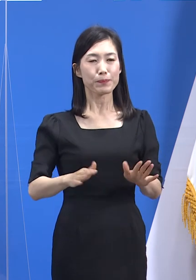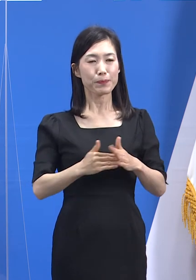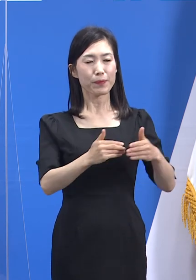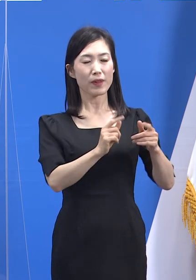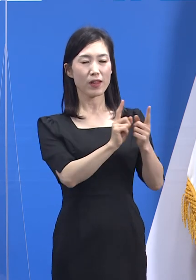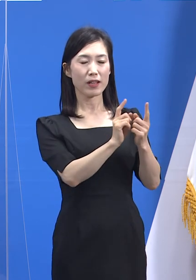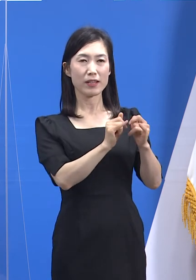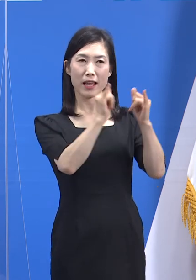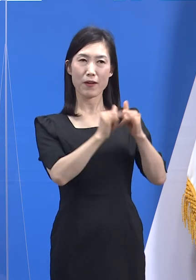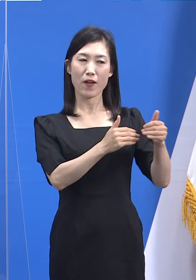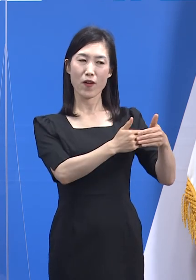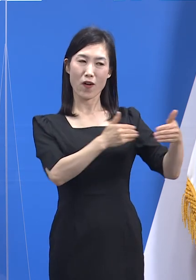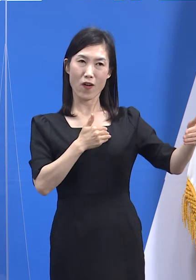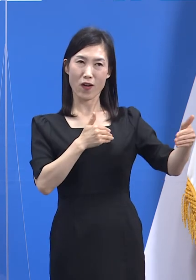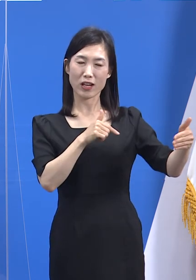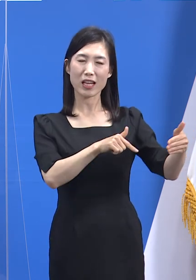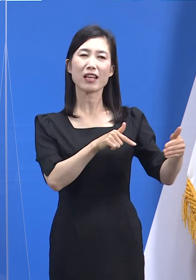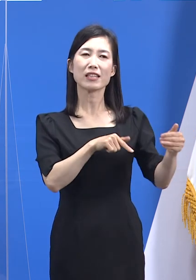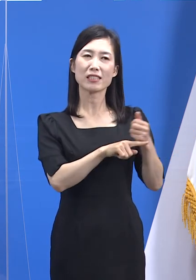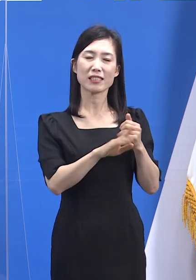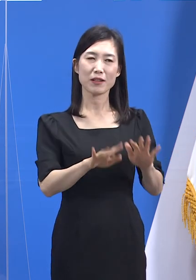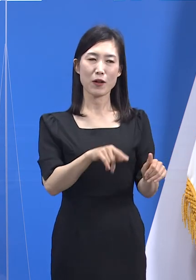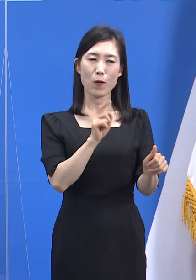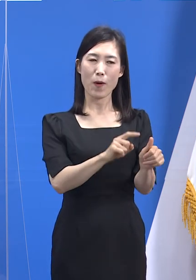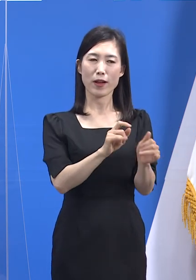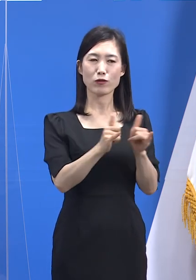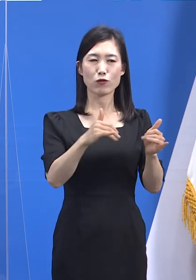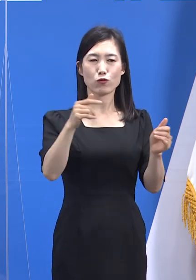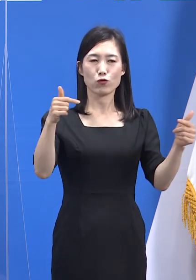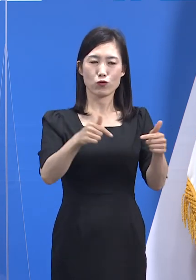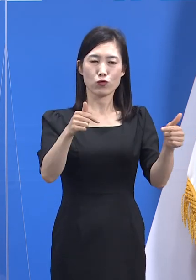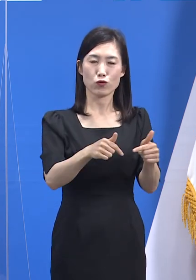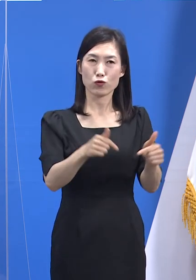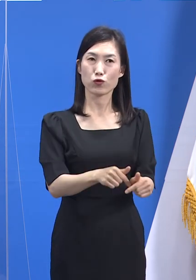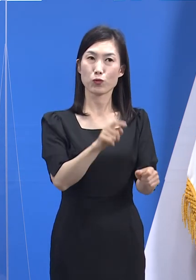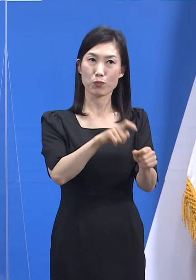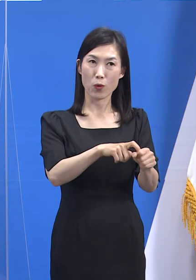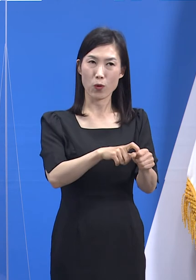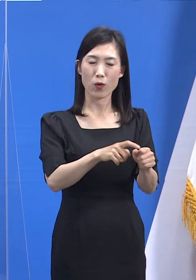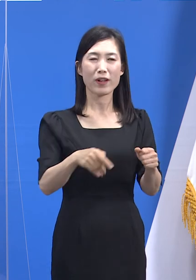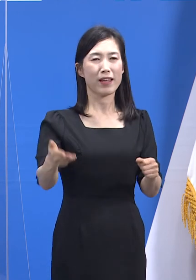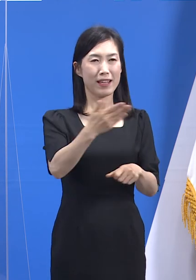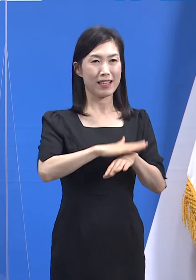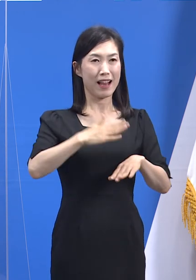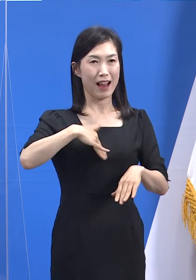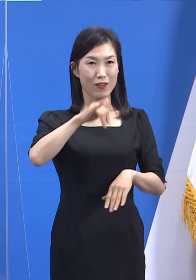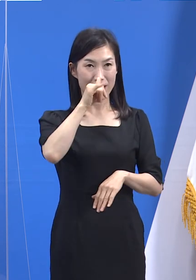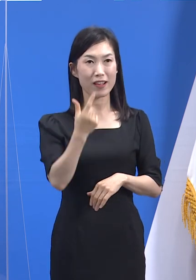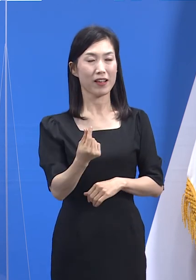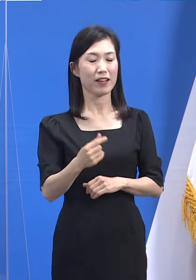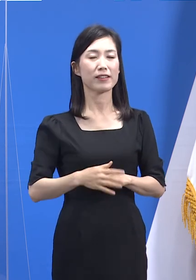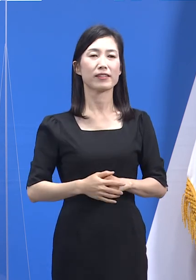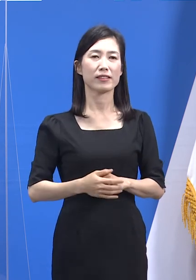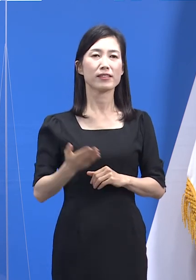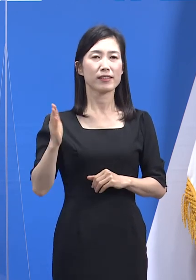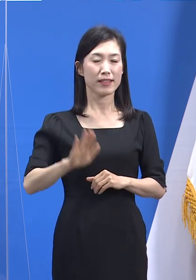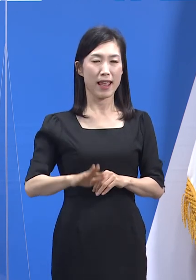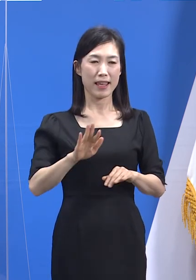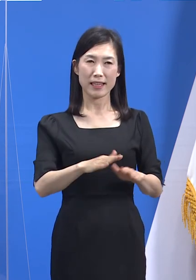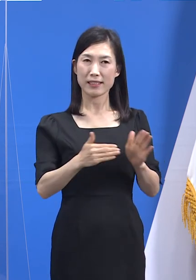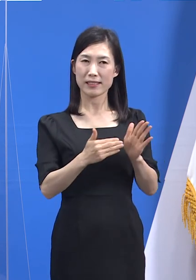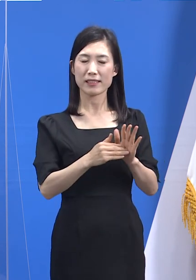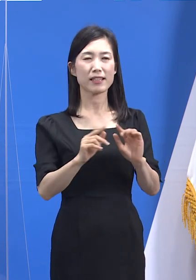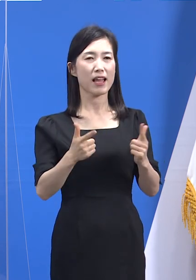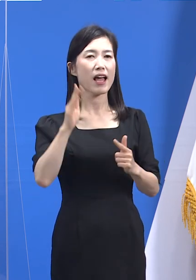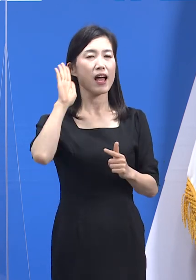두기 정책이 확진자 발생 숫자를 통제하는 것에 관련되어 있음을 모두 잘 알고 계십니다. 하지만 앞으로는